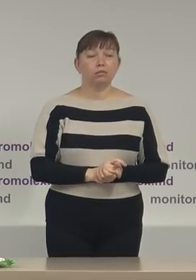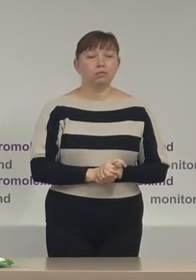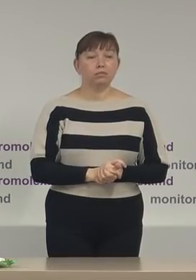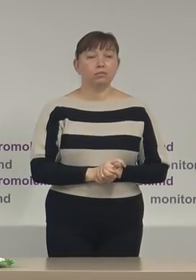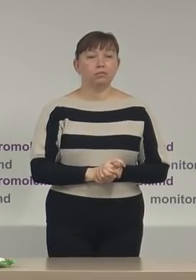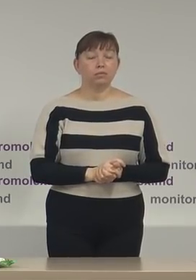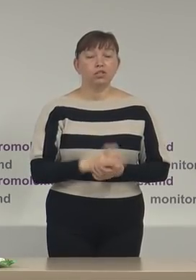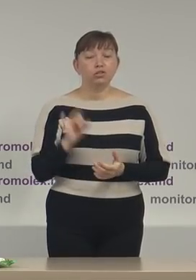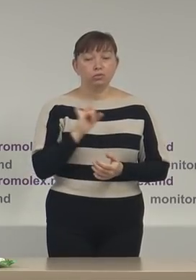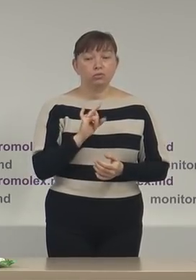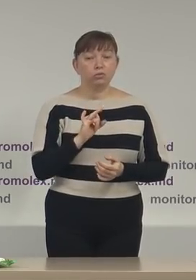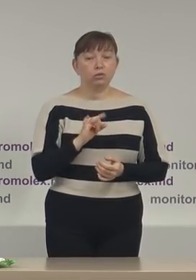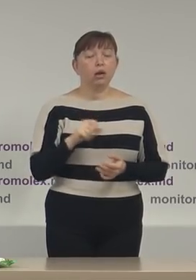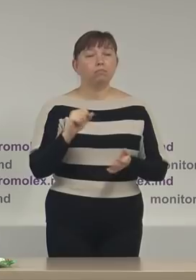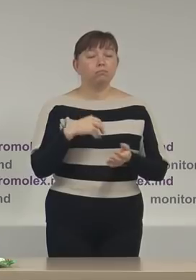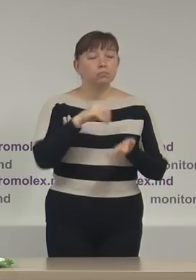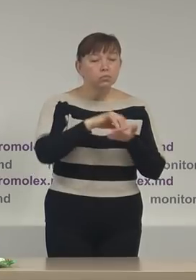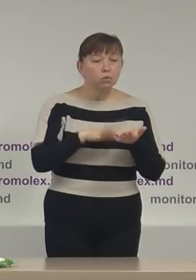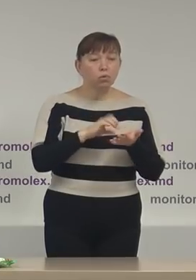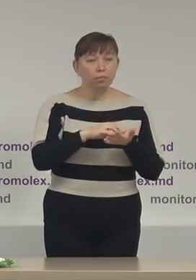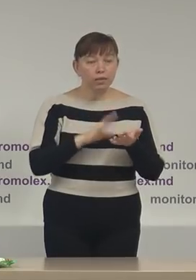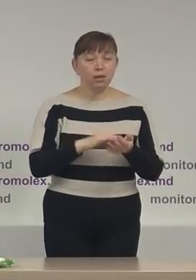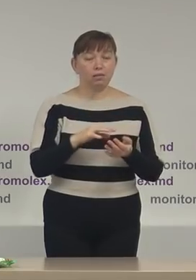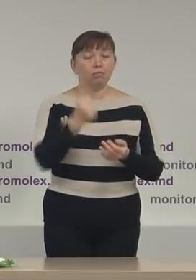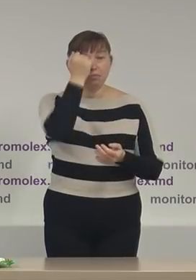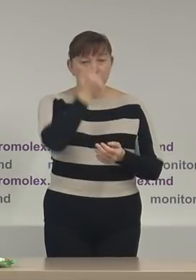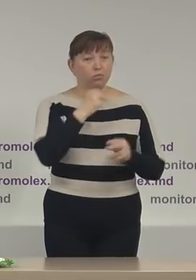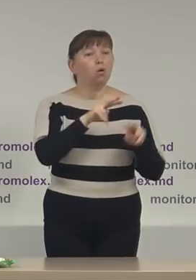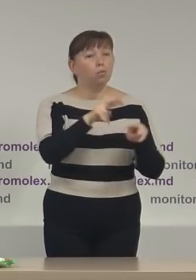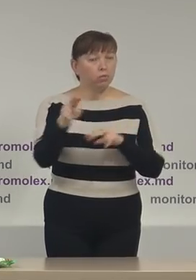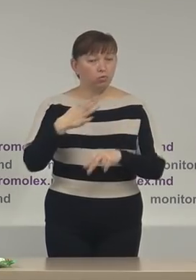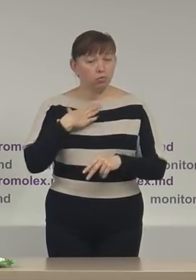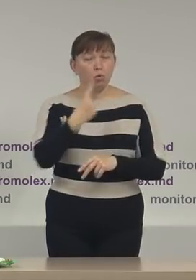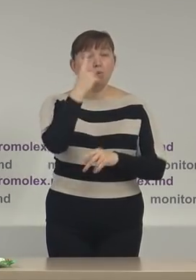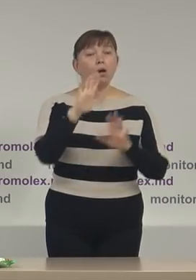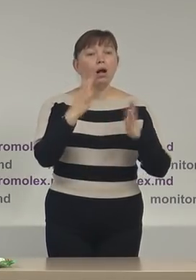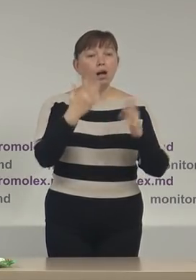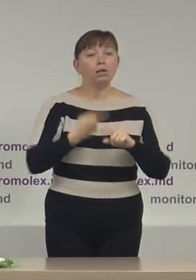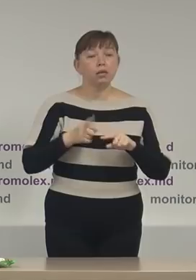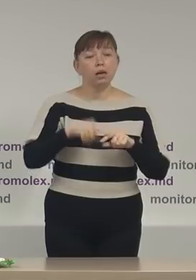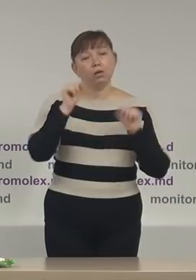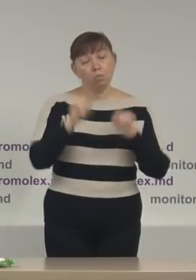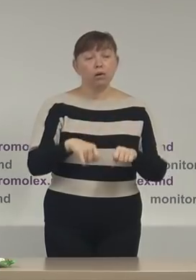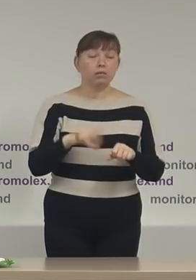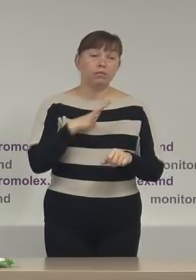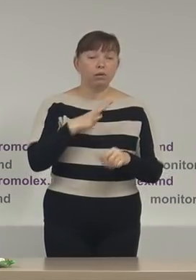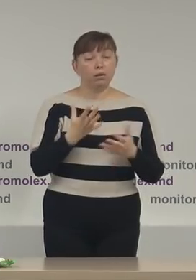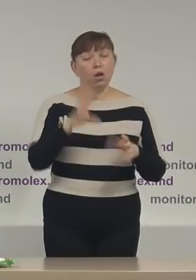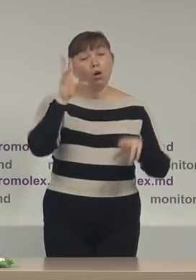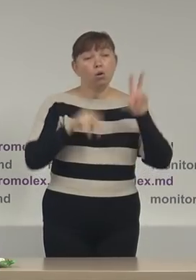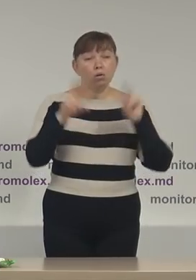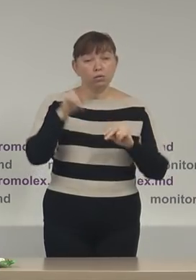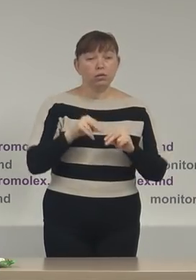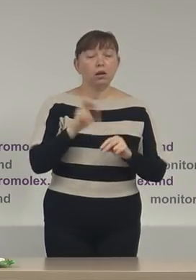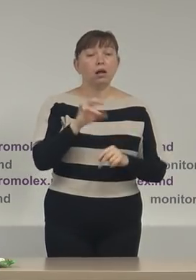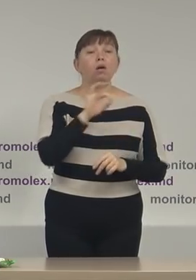și am documentat prin intermediul observătorilor noștri un caz care poate fi considerat